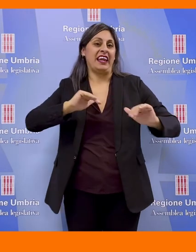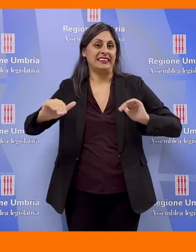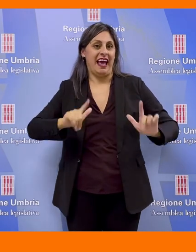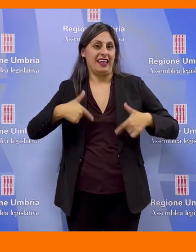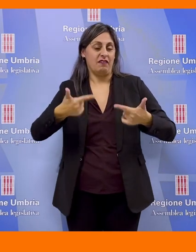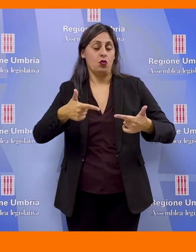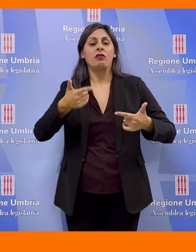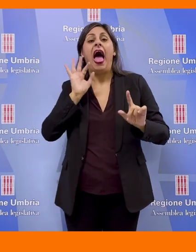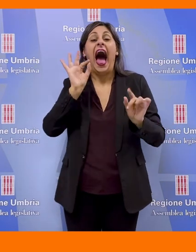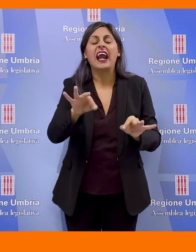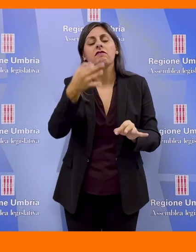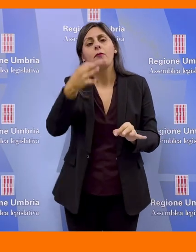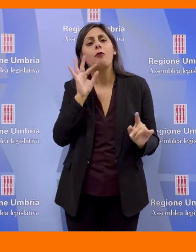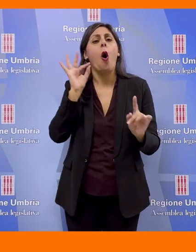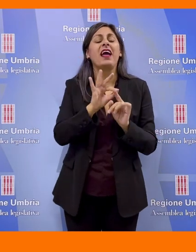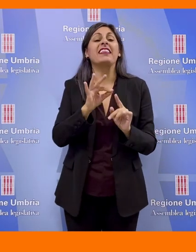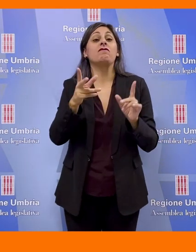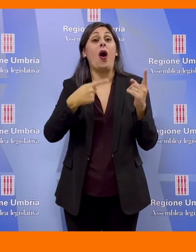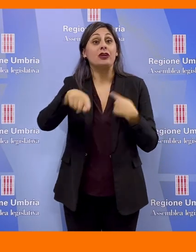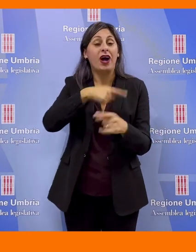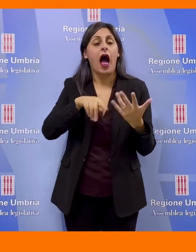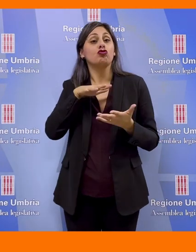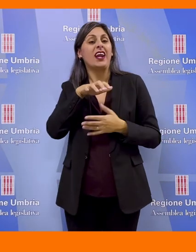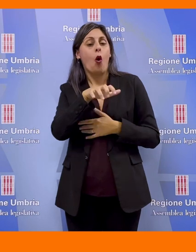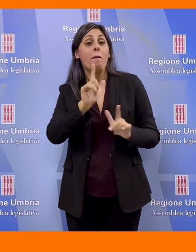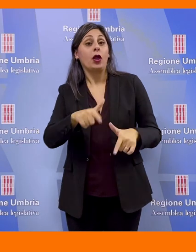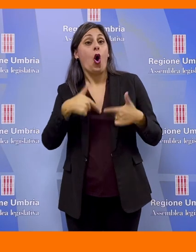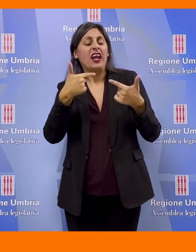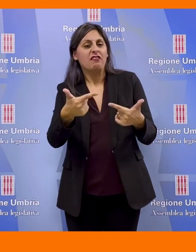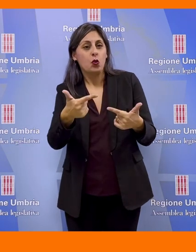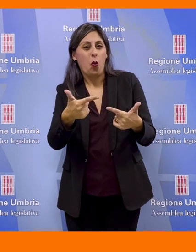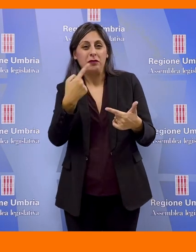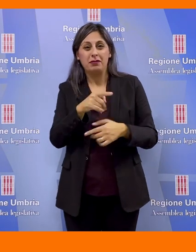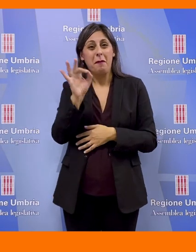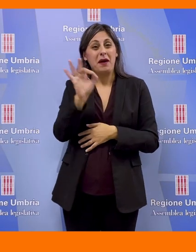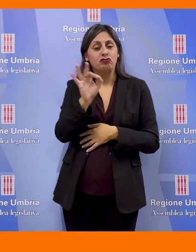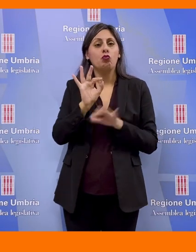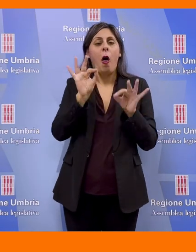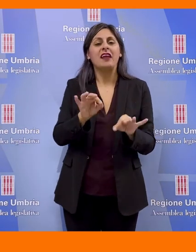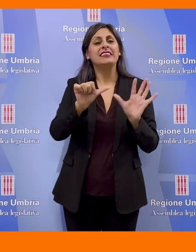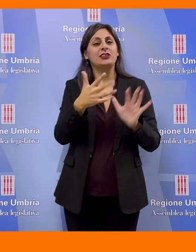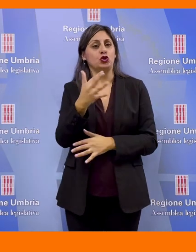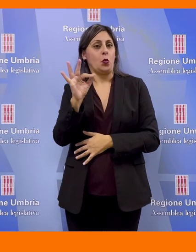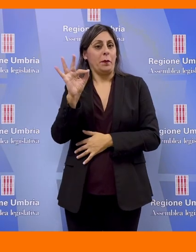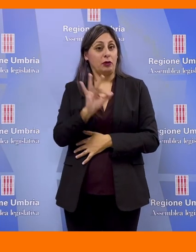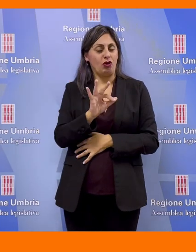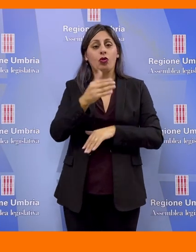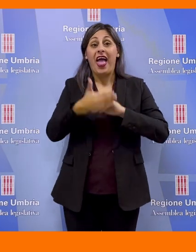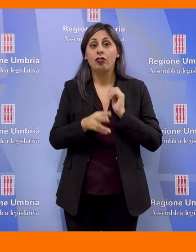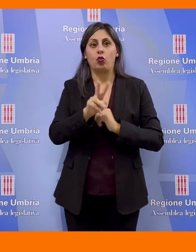differenziata al fine del raggiungimento degli obiettivi di riciclaggio e recupero dei rifiuti, indice di riciclo al 65%